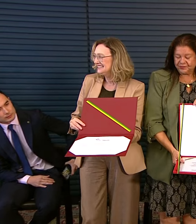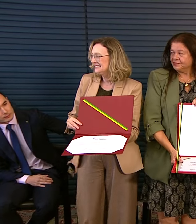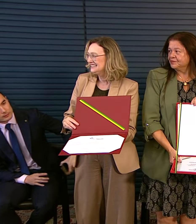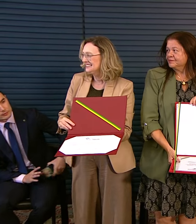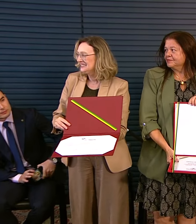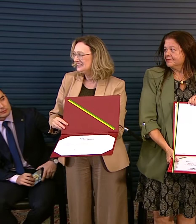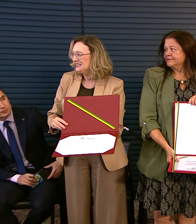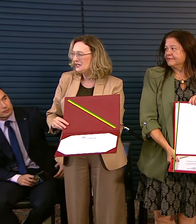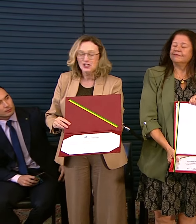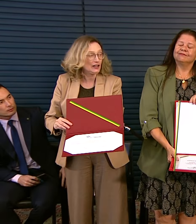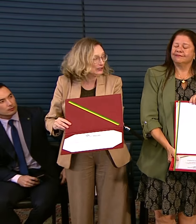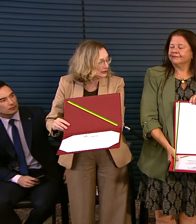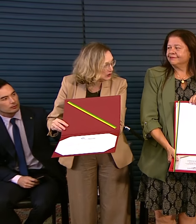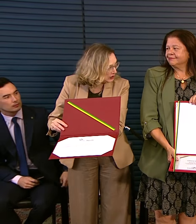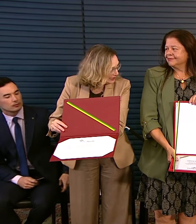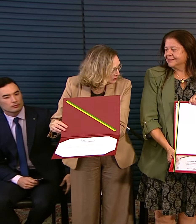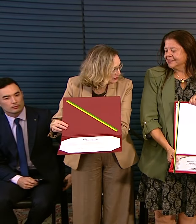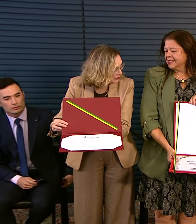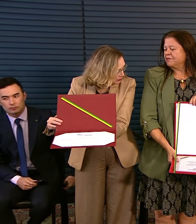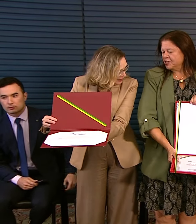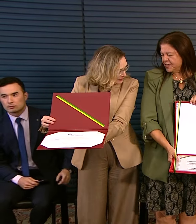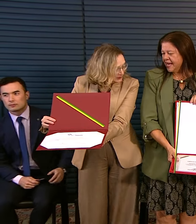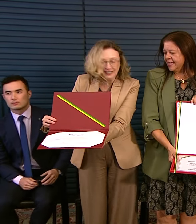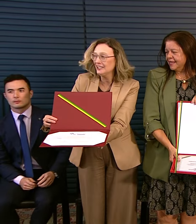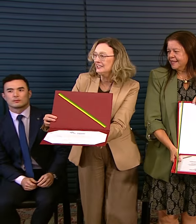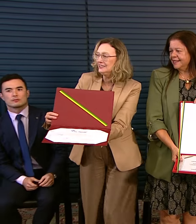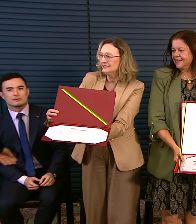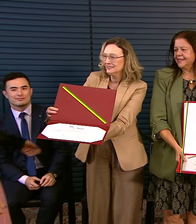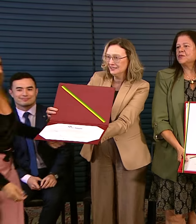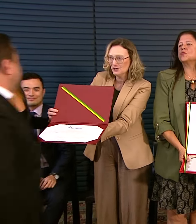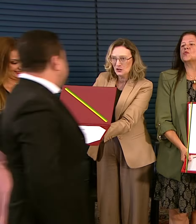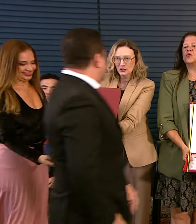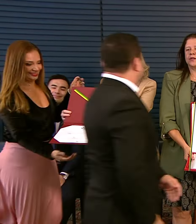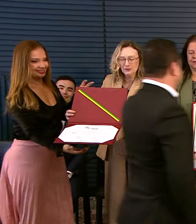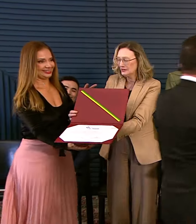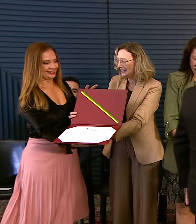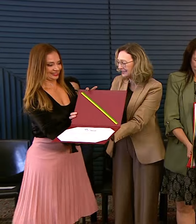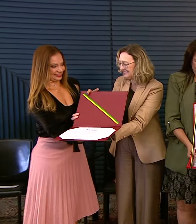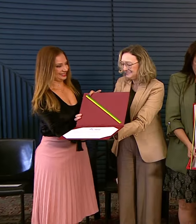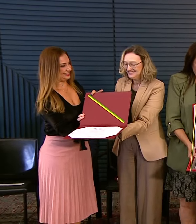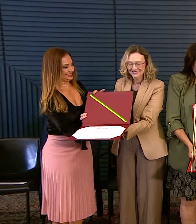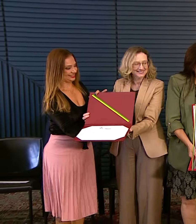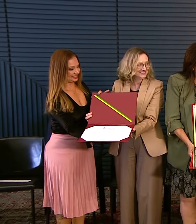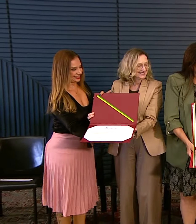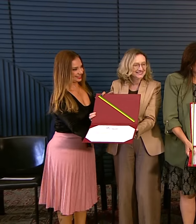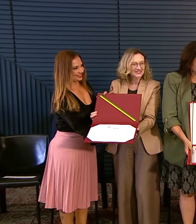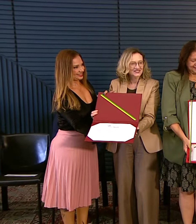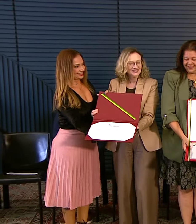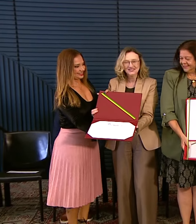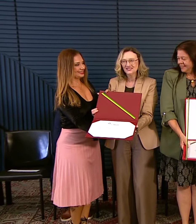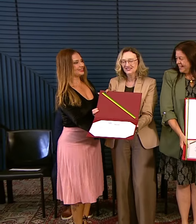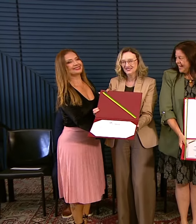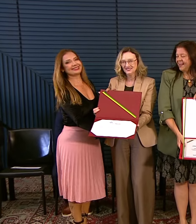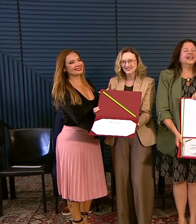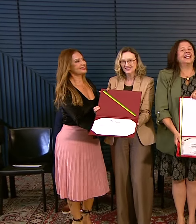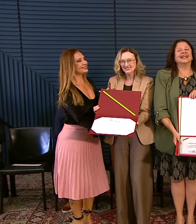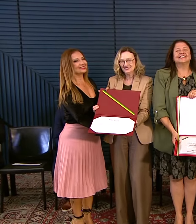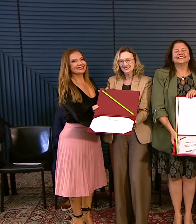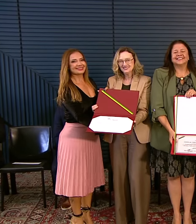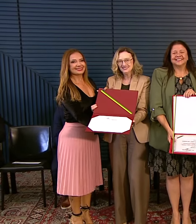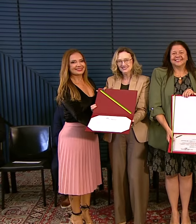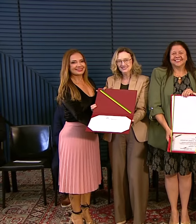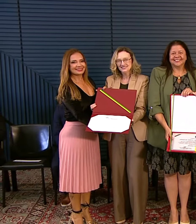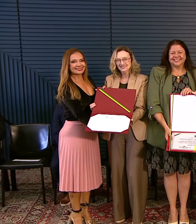em janeiro de 2023 Teve a conquista Do título Amigo da Criança Que é um selo de qualidade Conferido pelo Ministério da